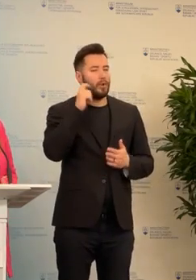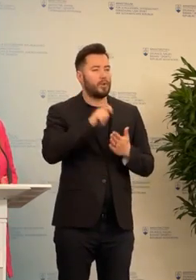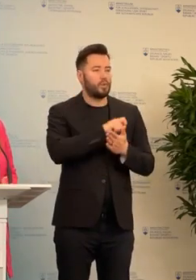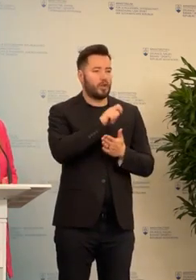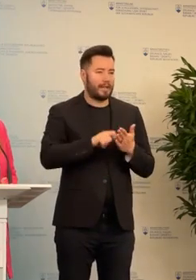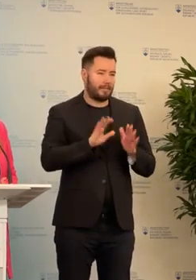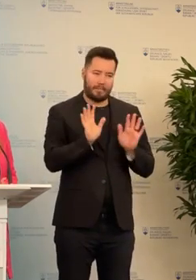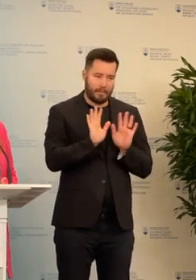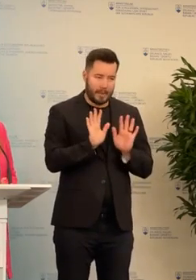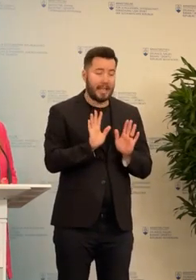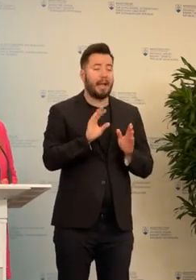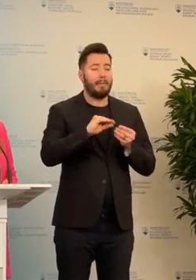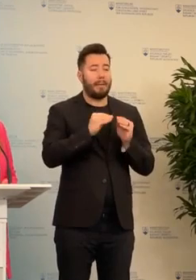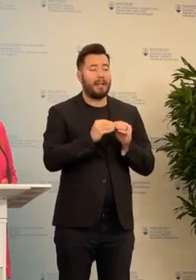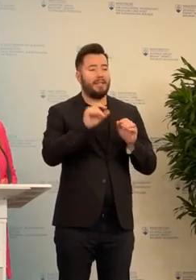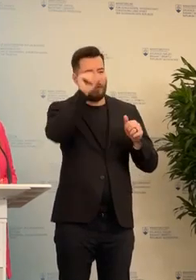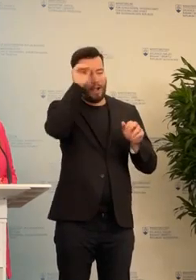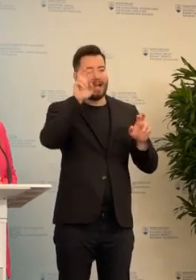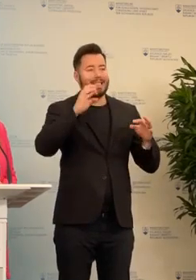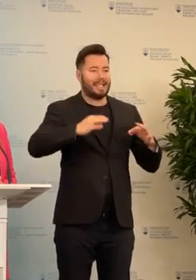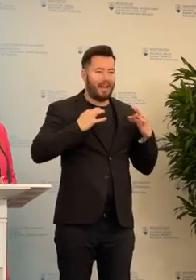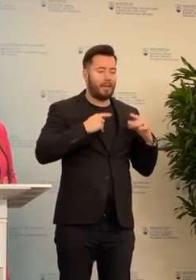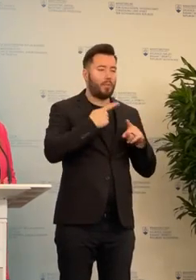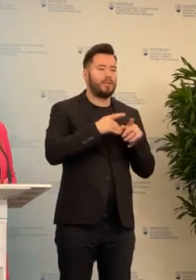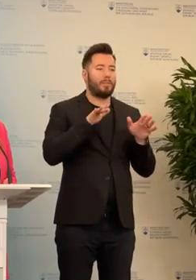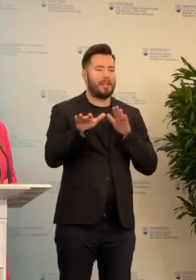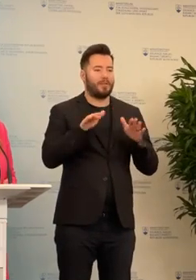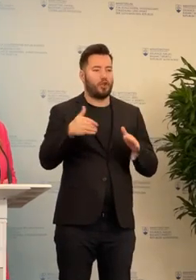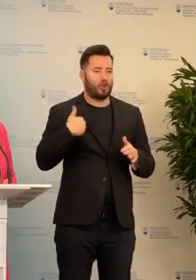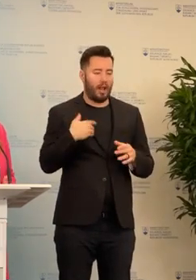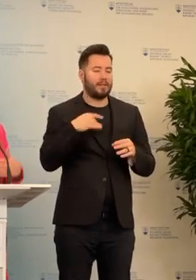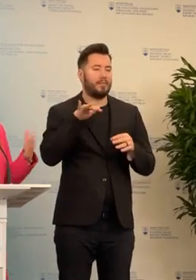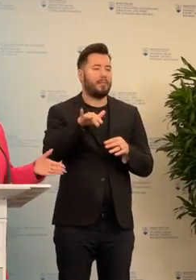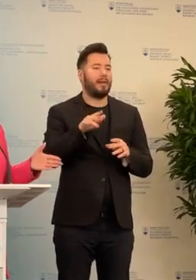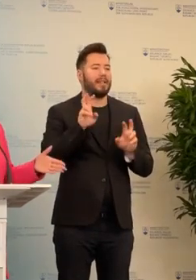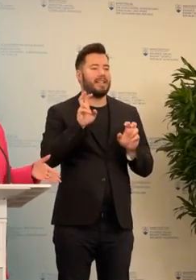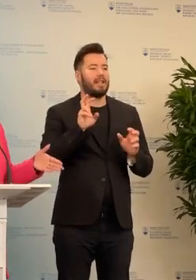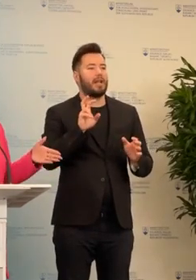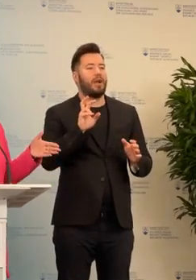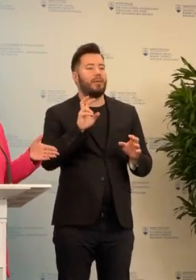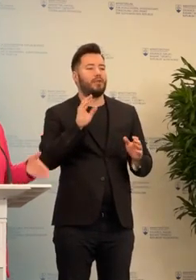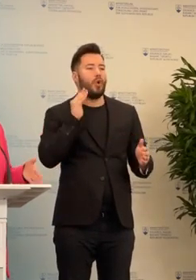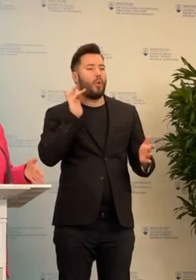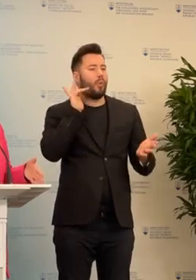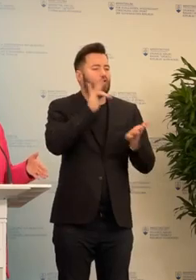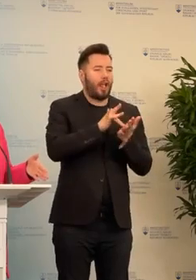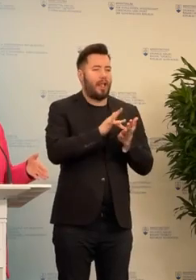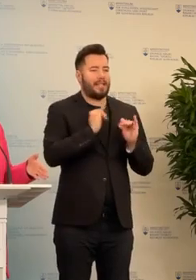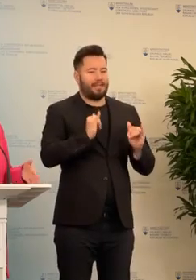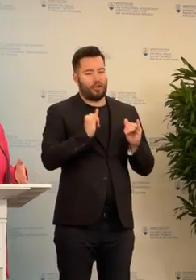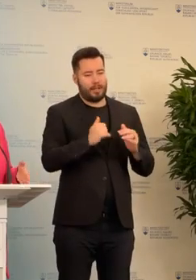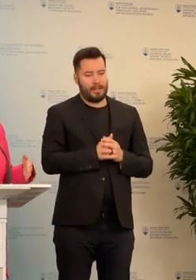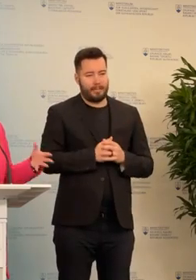Vlastne tá zdravia bezpečnosť na školách sa u nás učí to tzv. účelové cvičenia. Jednak teda prvé je to v rámci štátnoho